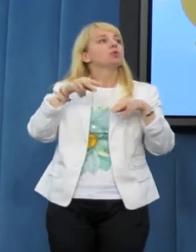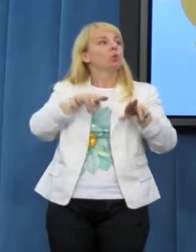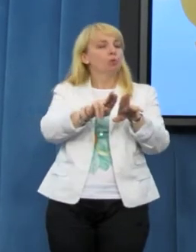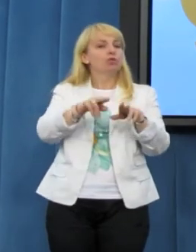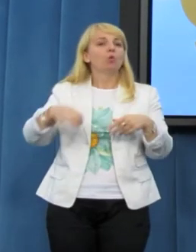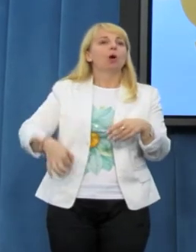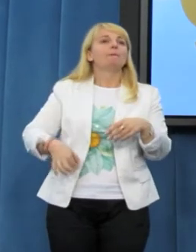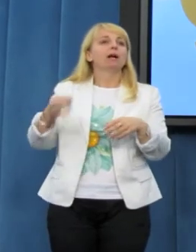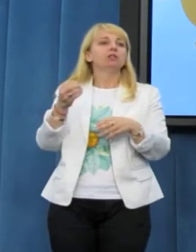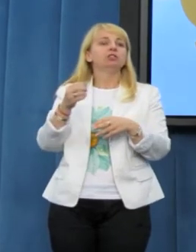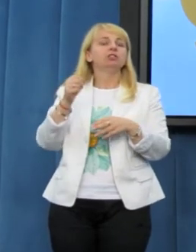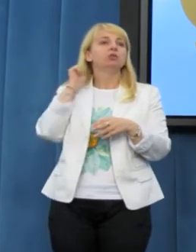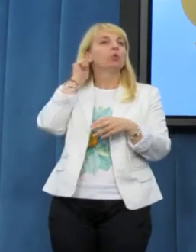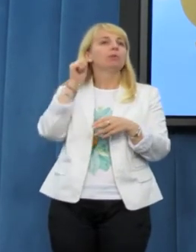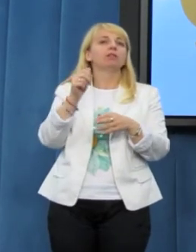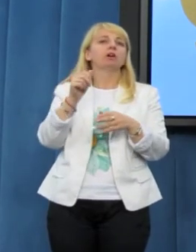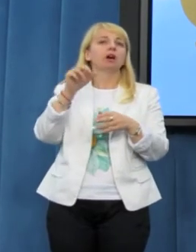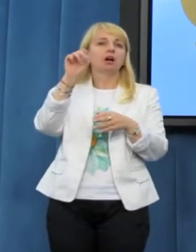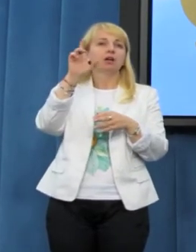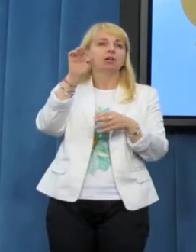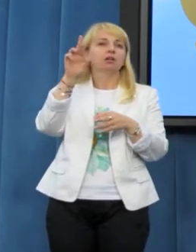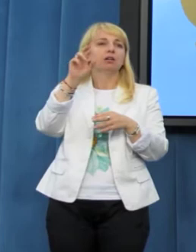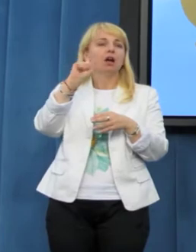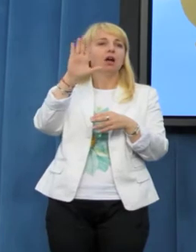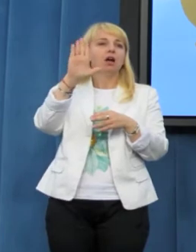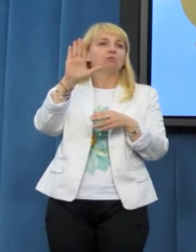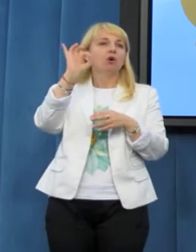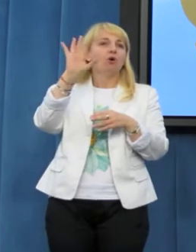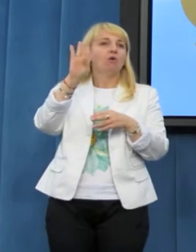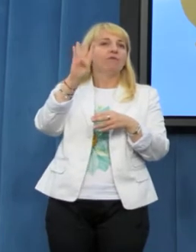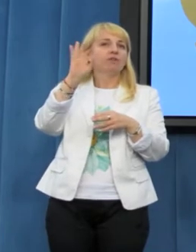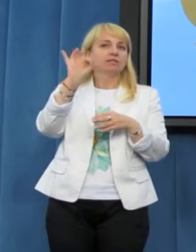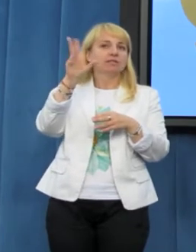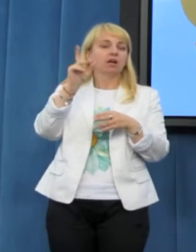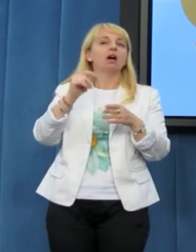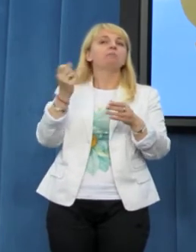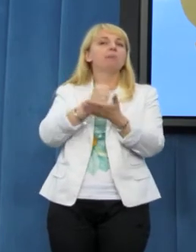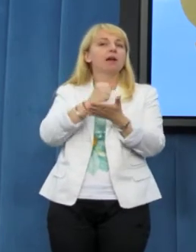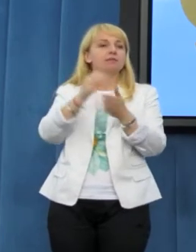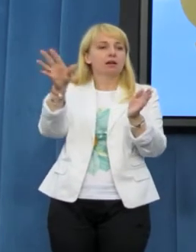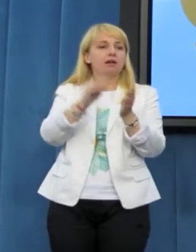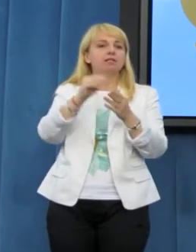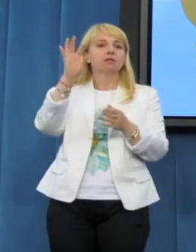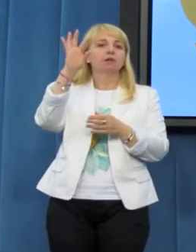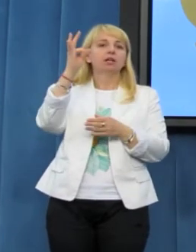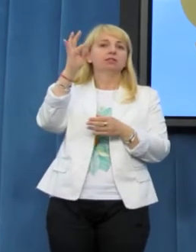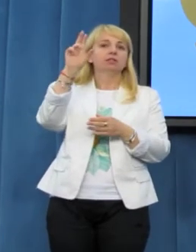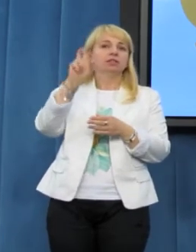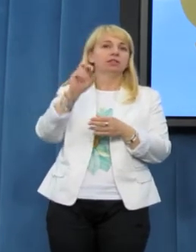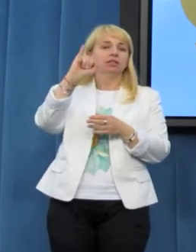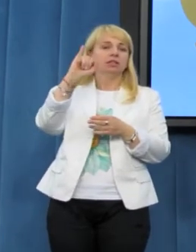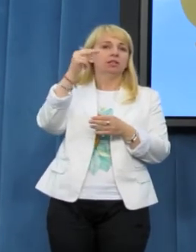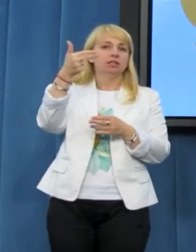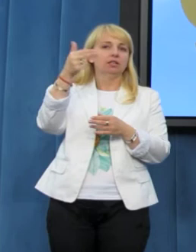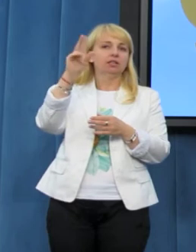Mirosławy Grabowskiej w pracach think tanku, który, zacytuję na swoich stronach, ten